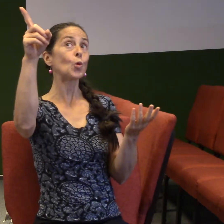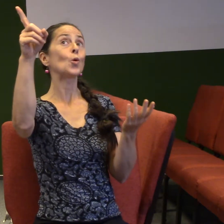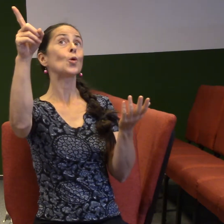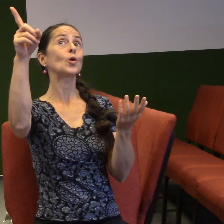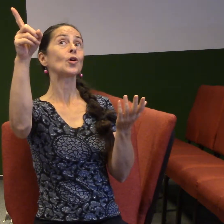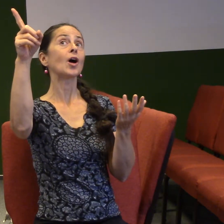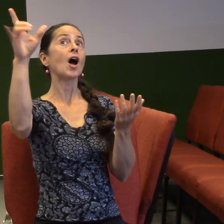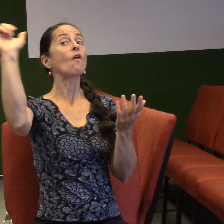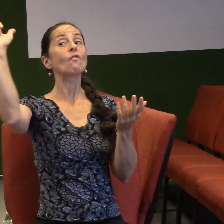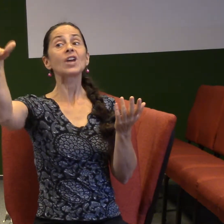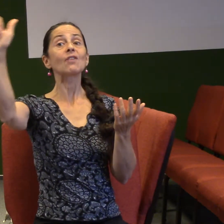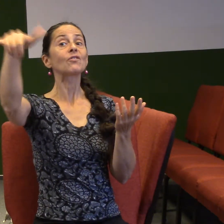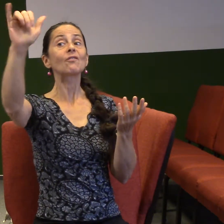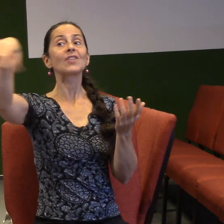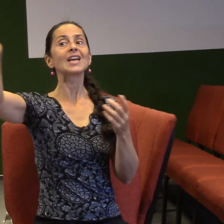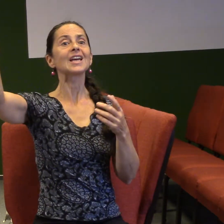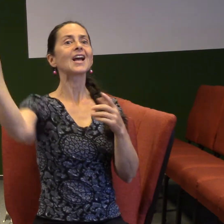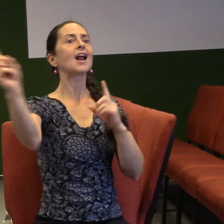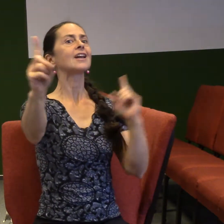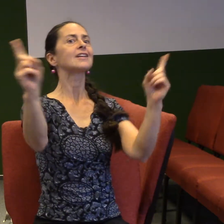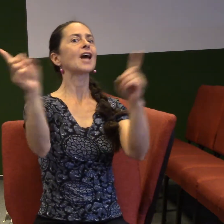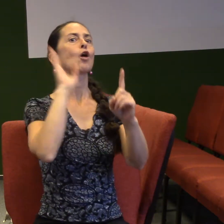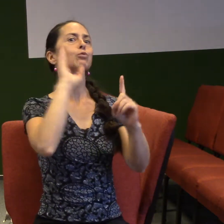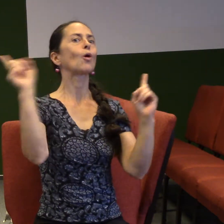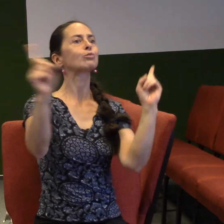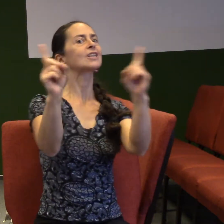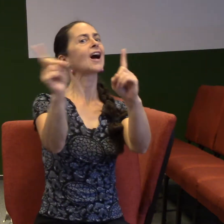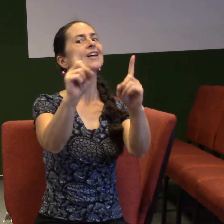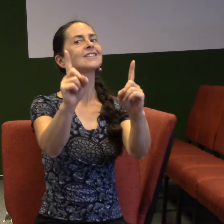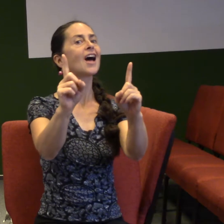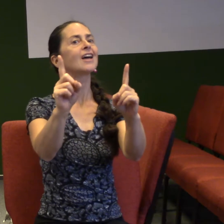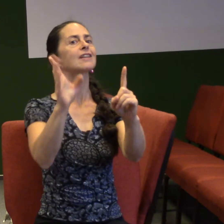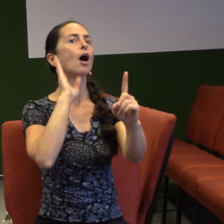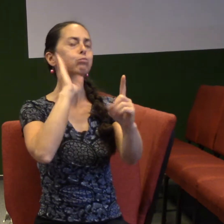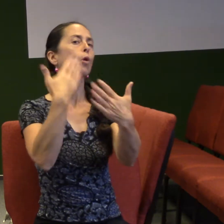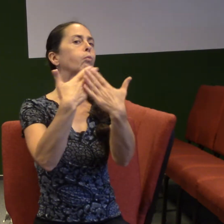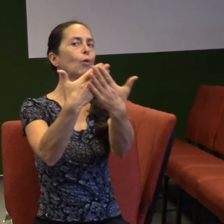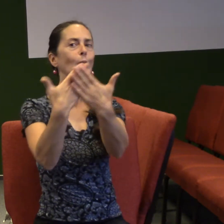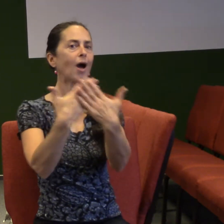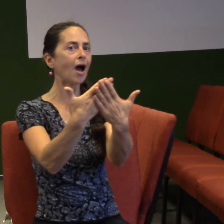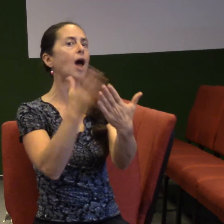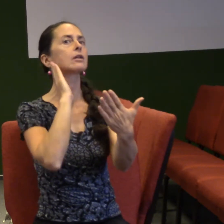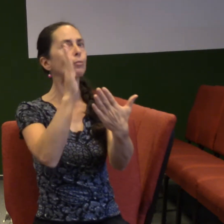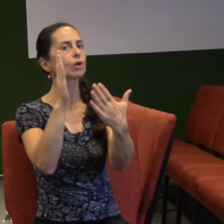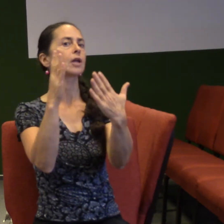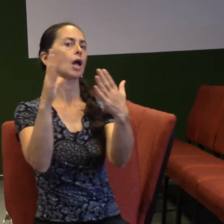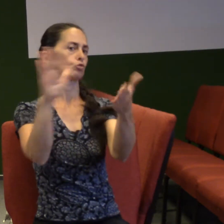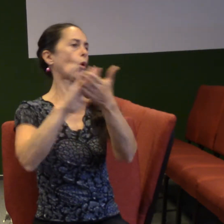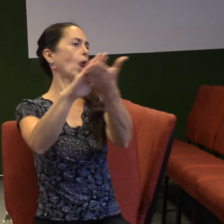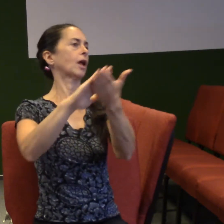k ním, a kteří jakože se spojíte dohromady, abyste mohli stát spolu. Tak to